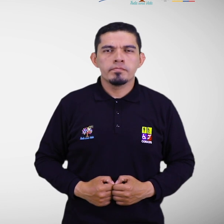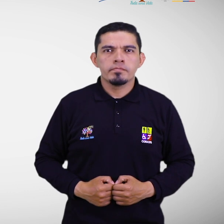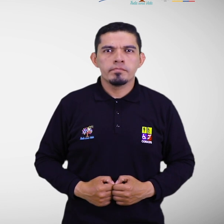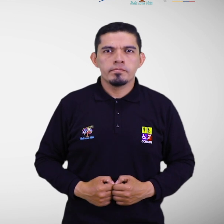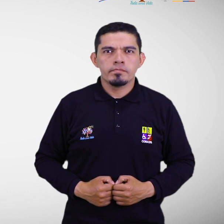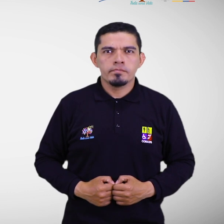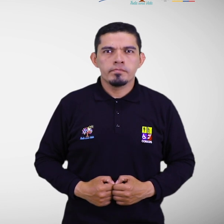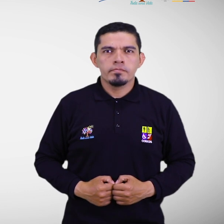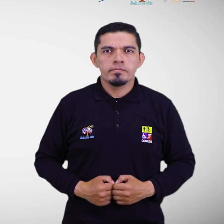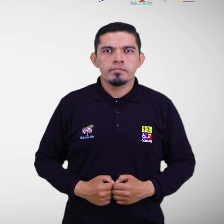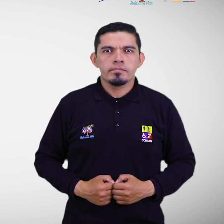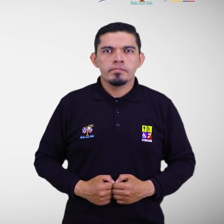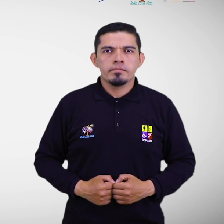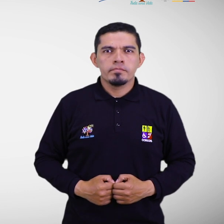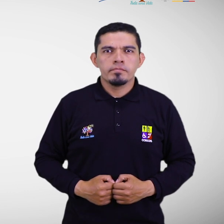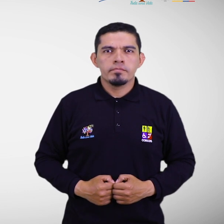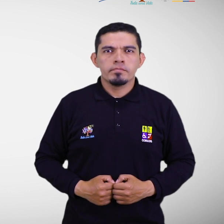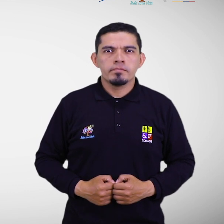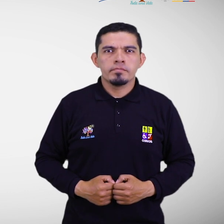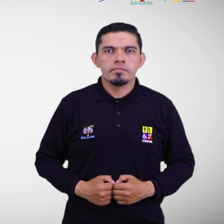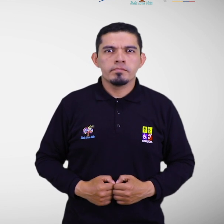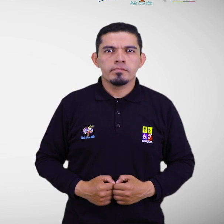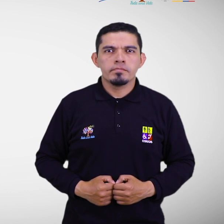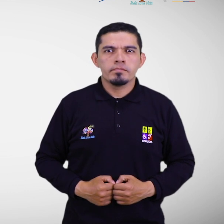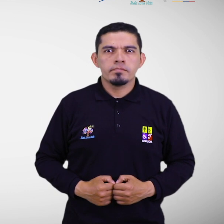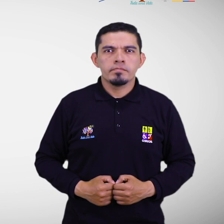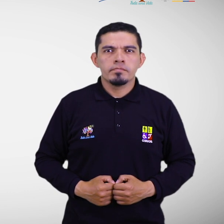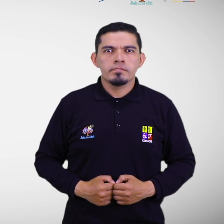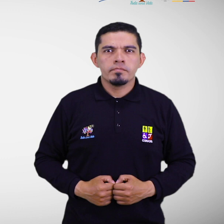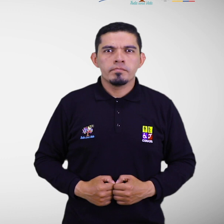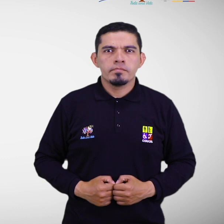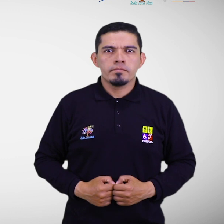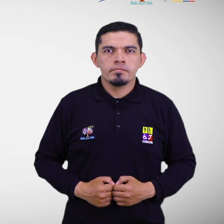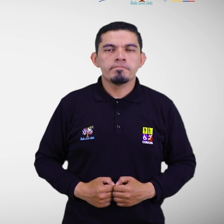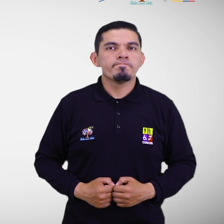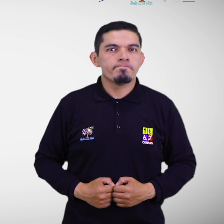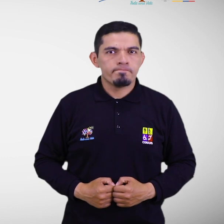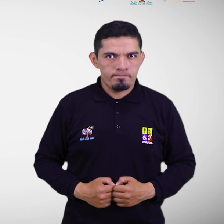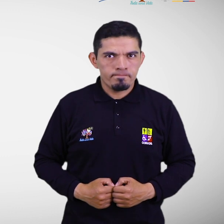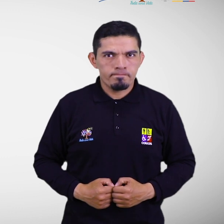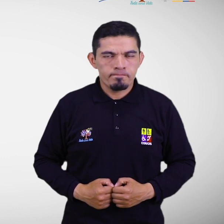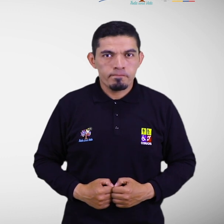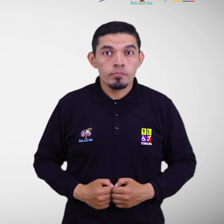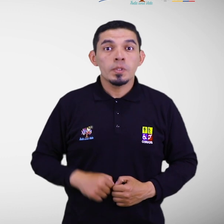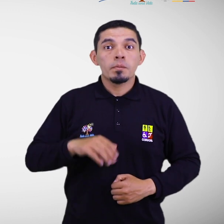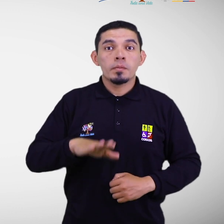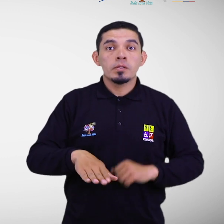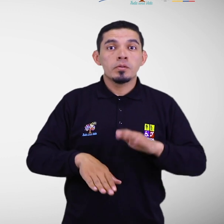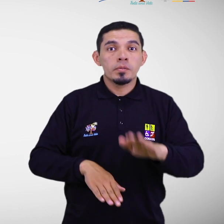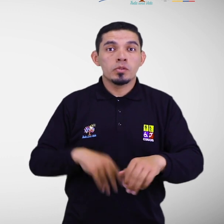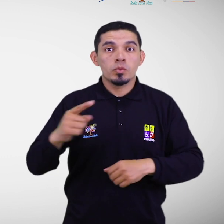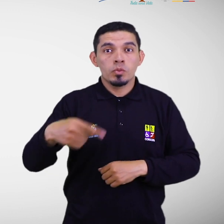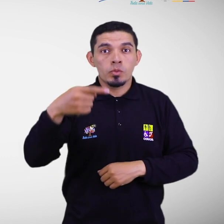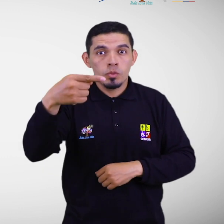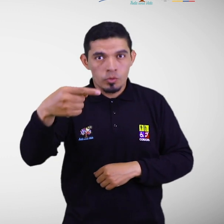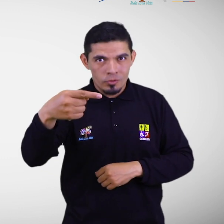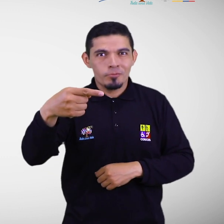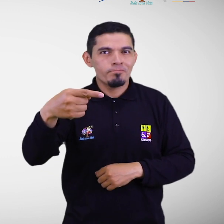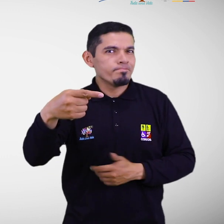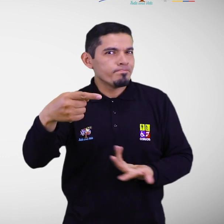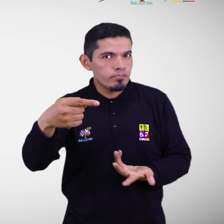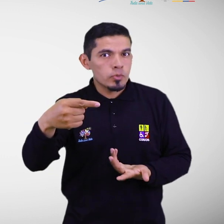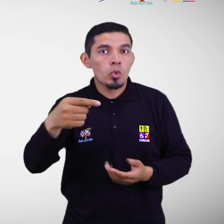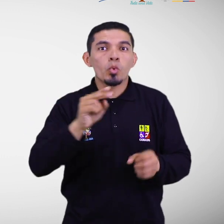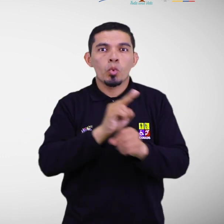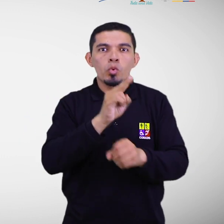01 pdf. Esquema de acciones del paso 1. 1. Utilizar el registro nacional de personas